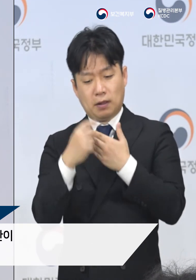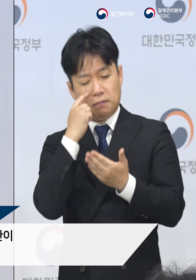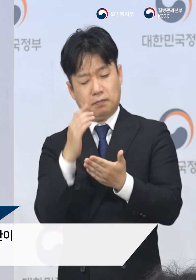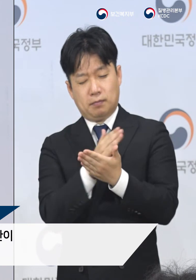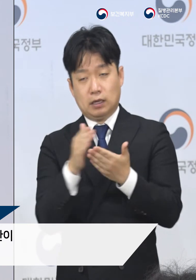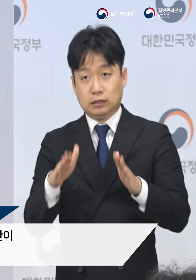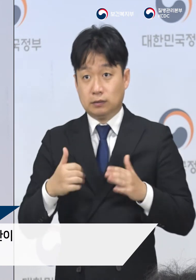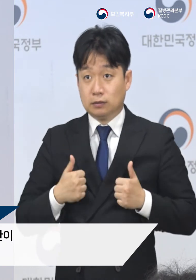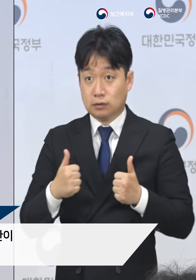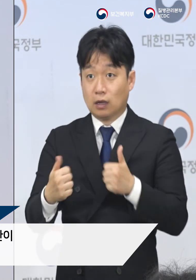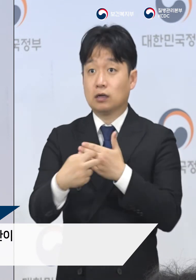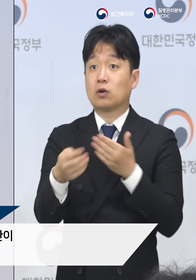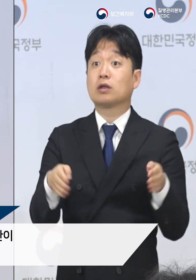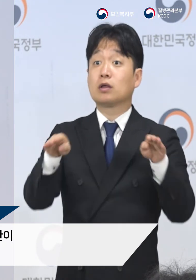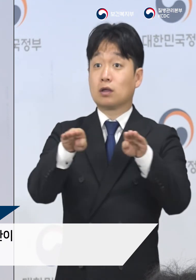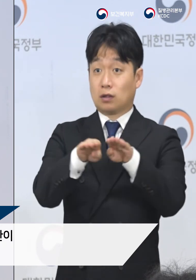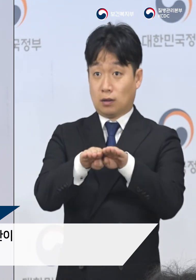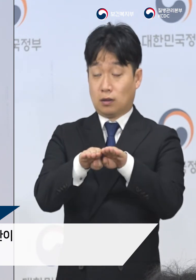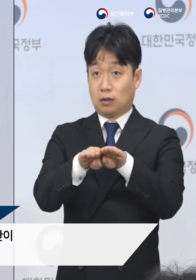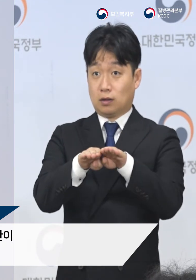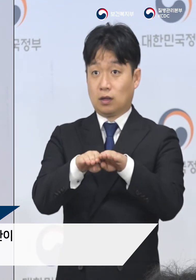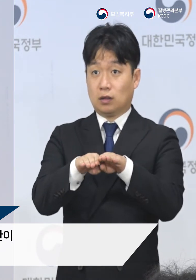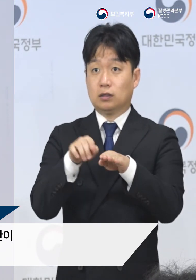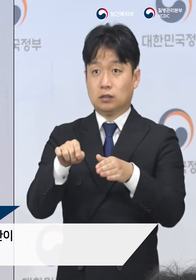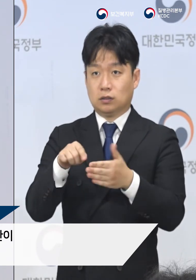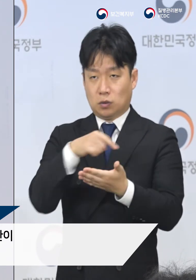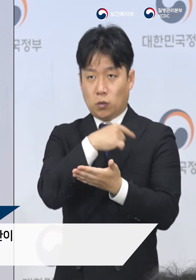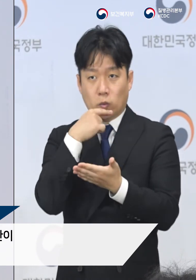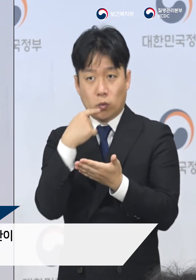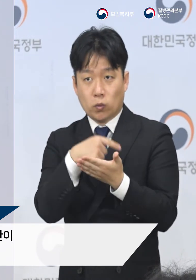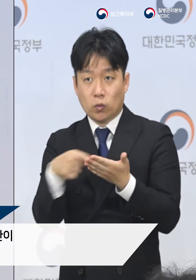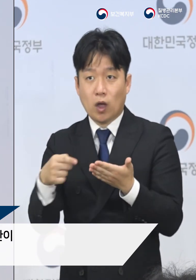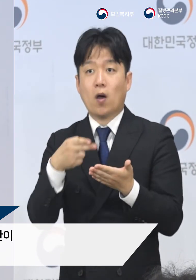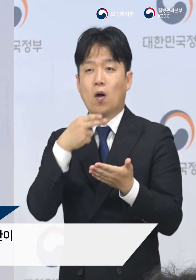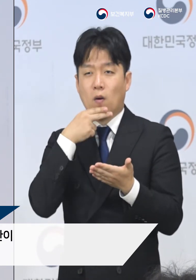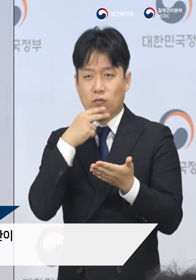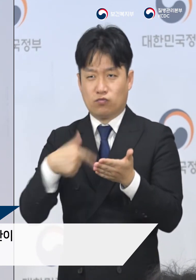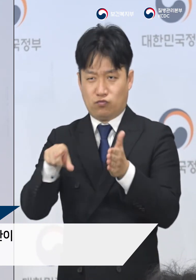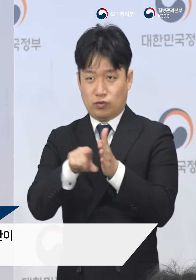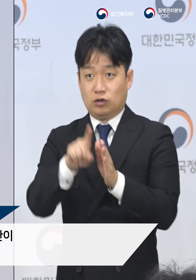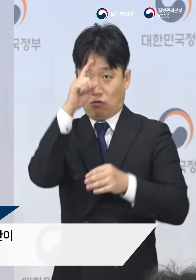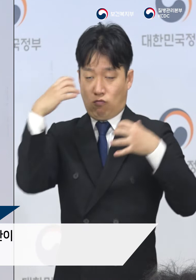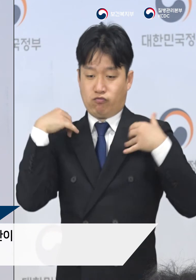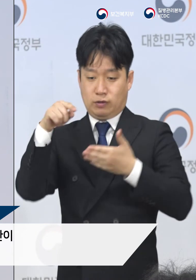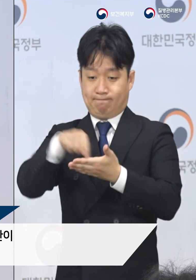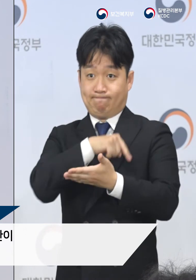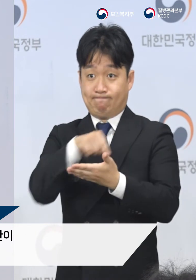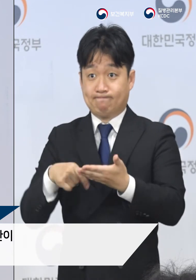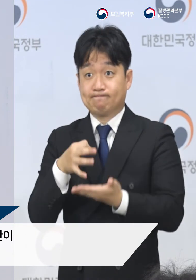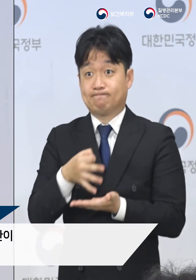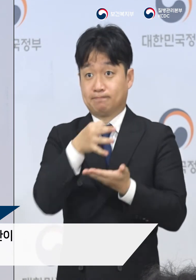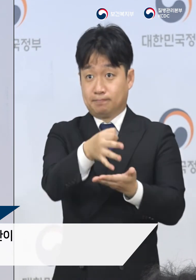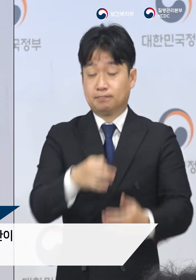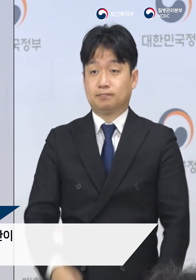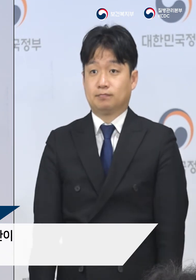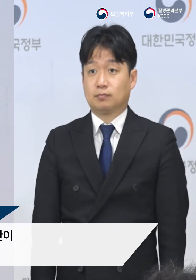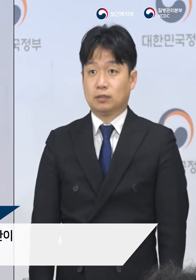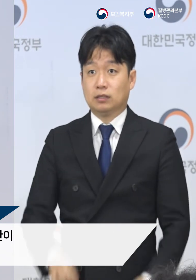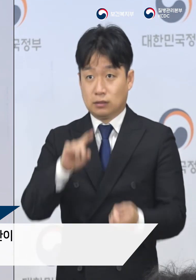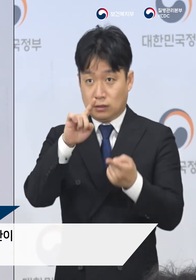또한 코로나19 진단과 치료에 힘쓰고 있는 의료기관이 손실을 보지 않도록 적극적으로 보상할 것입니다.